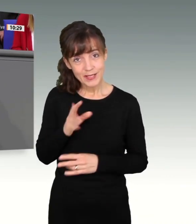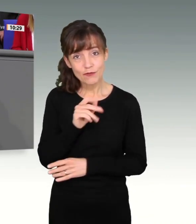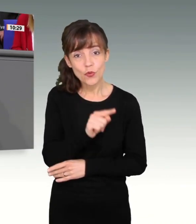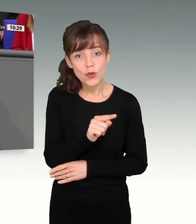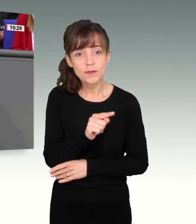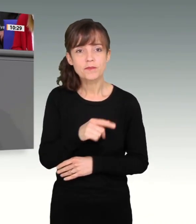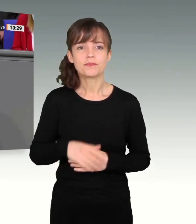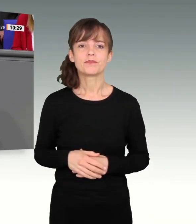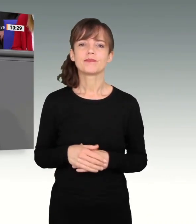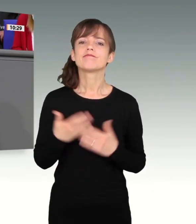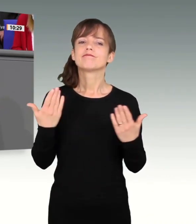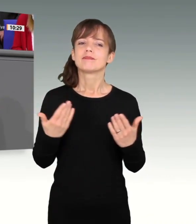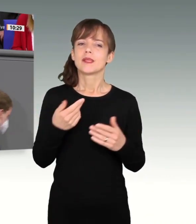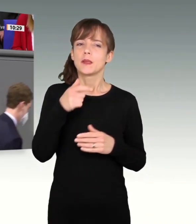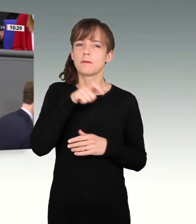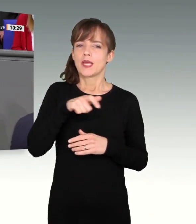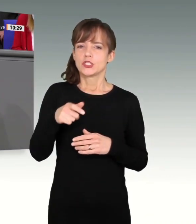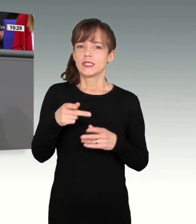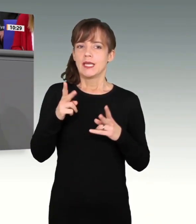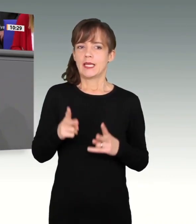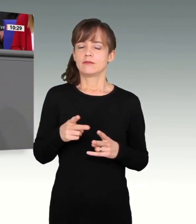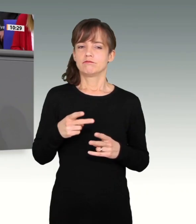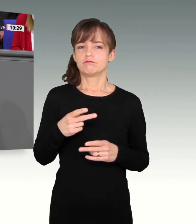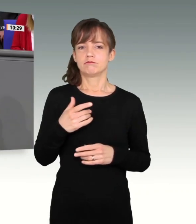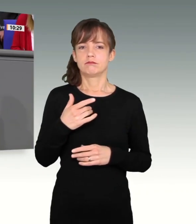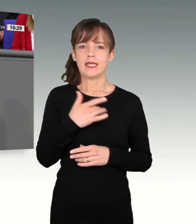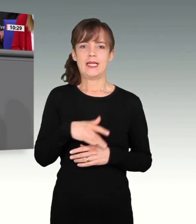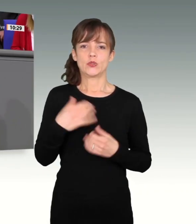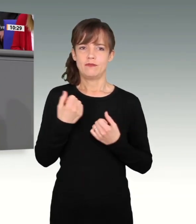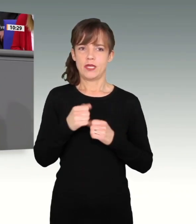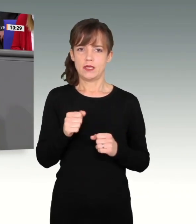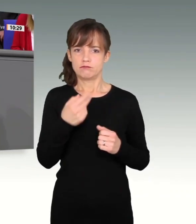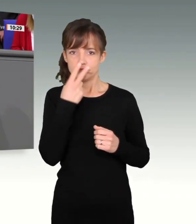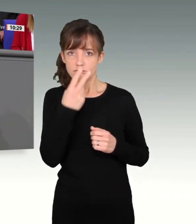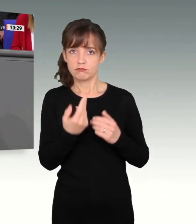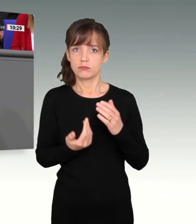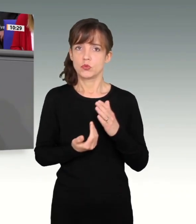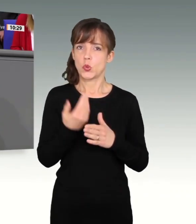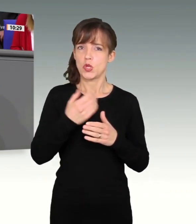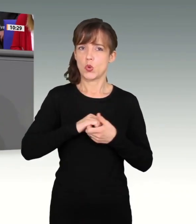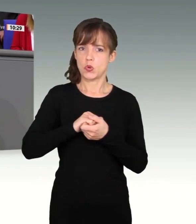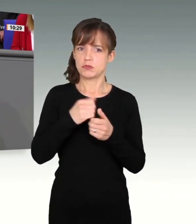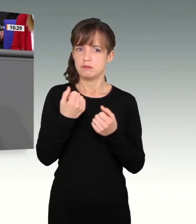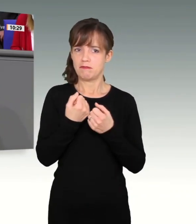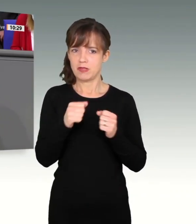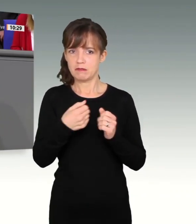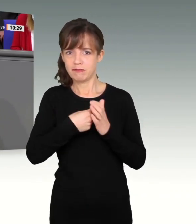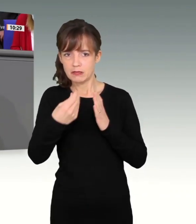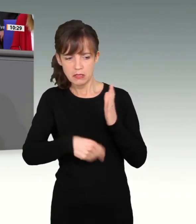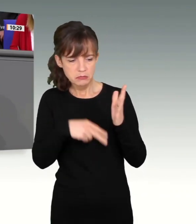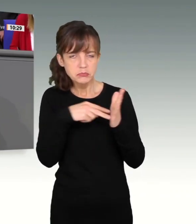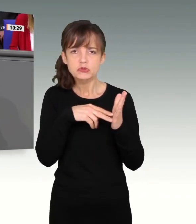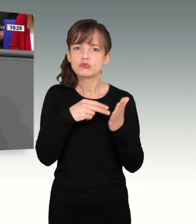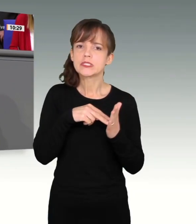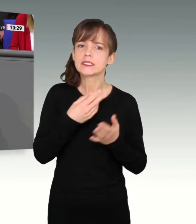im neuen Koalitionsvertrag nicht ein einziges Mal, im Gegensatz zur Vereinbarung von vor vier Jahren, kein Wort zu dieser wichtigen